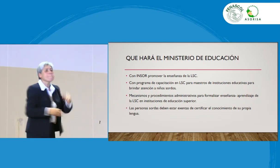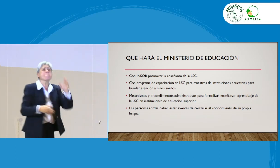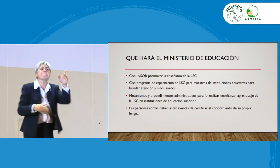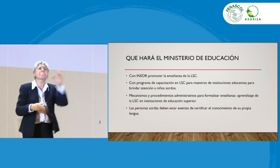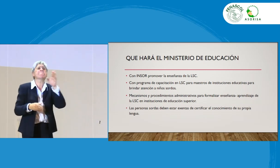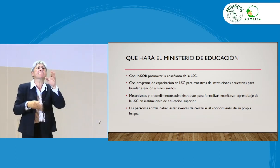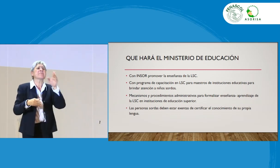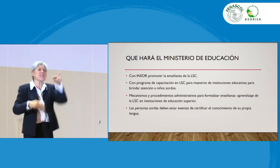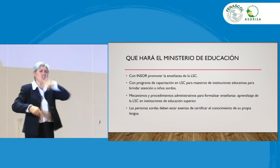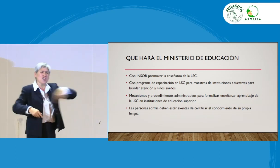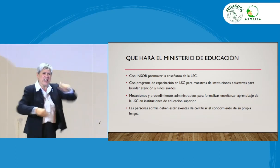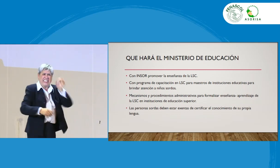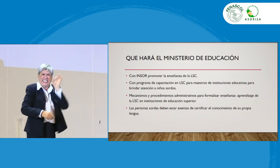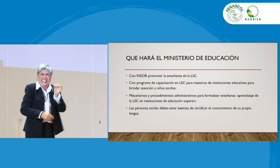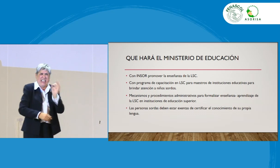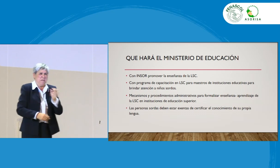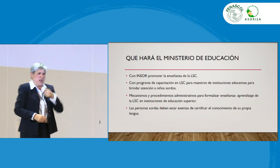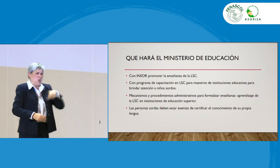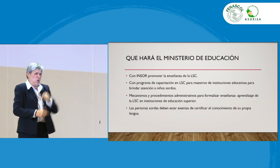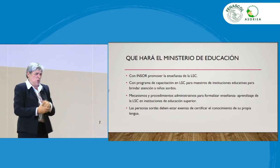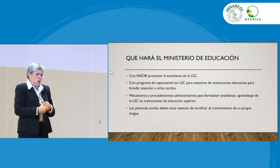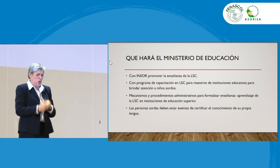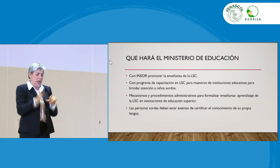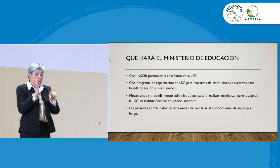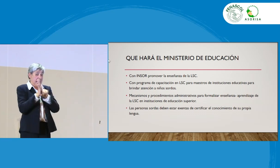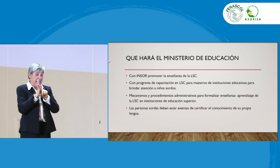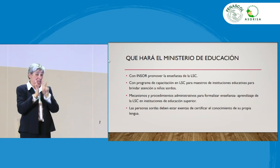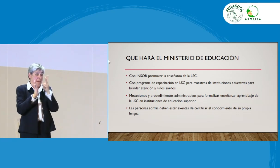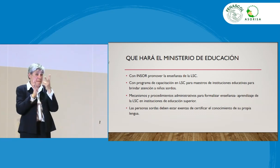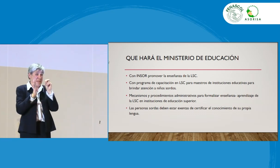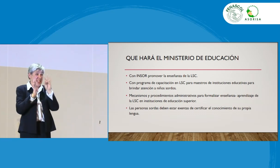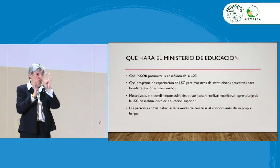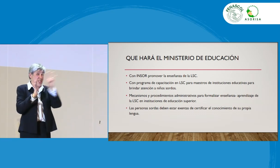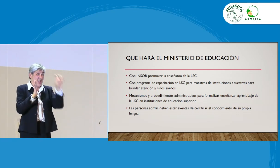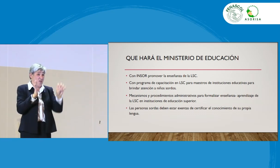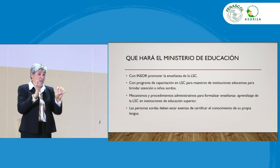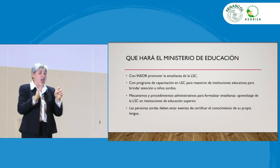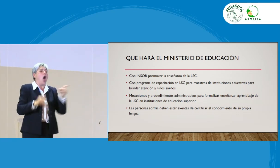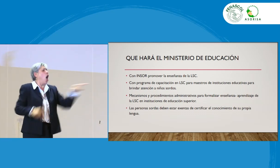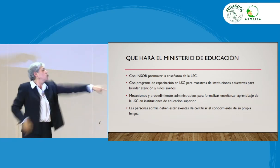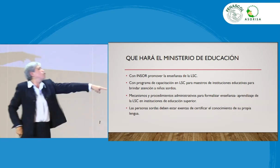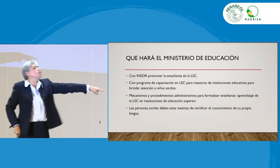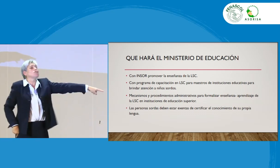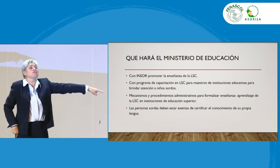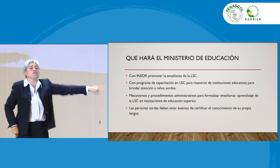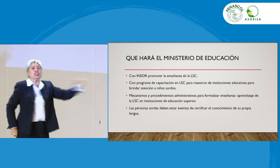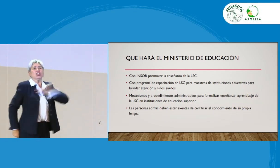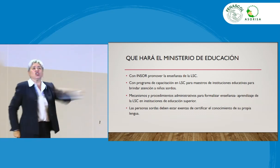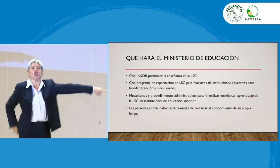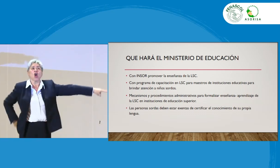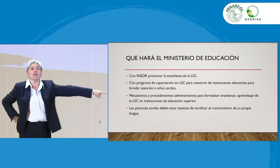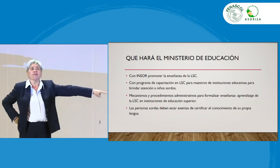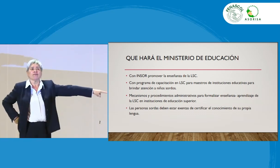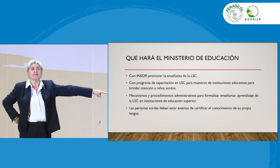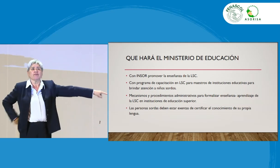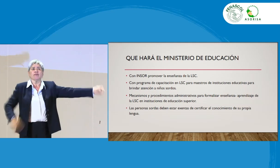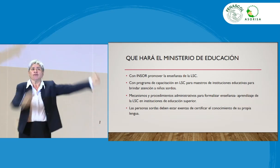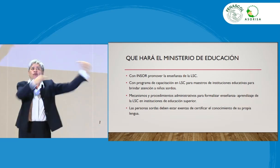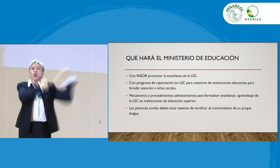Nosotros, nosotros siempre pensamos, bueno, la ley 2049-A, Insor, Insor es el responsable y tiene que